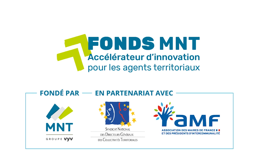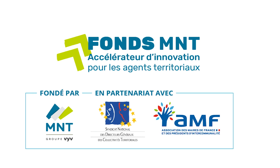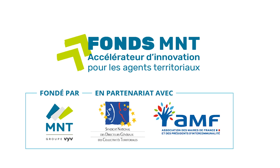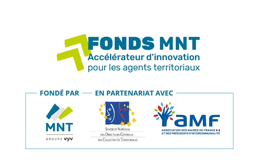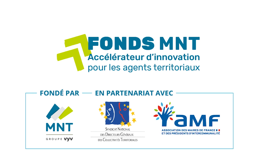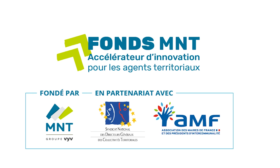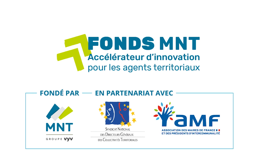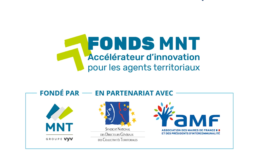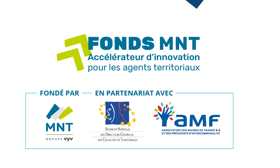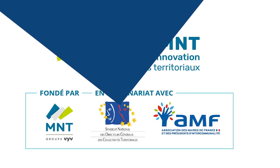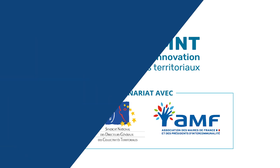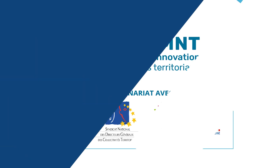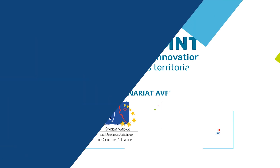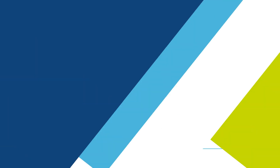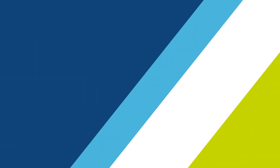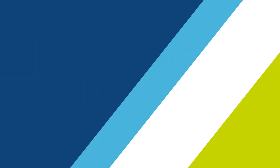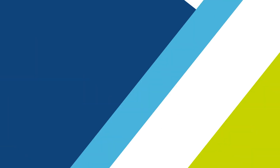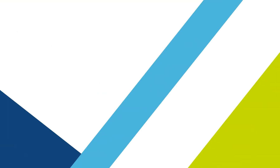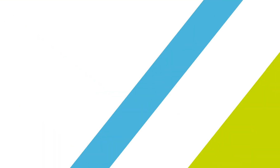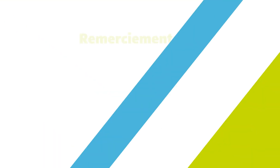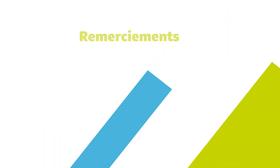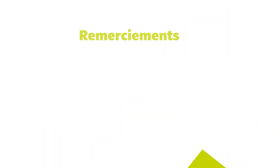-Canada